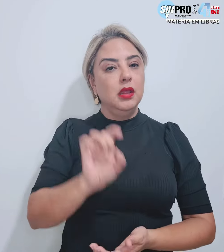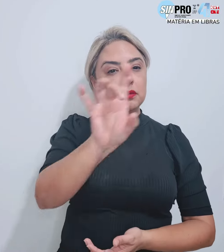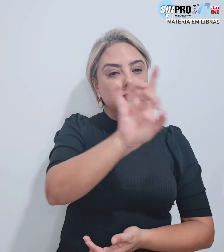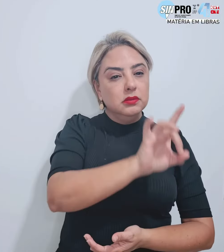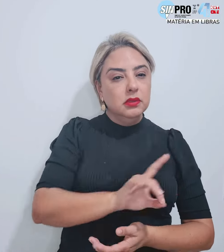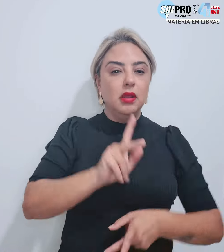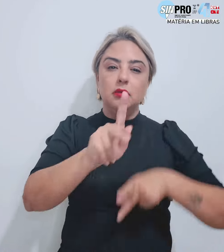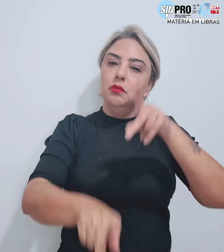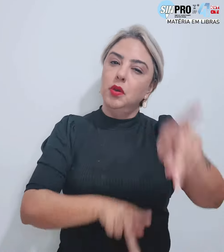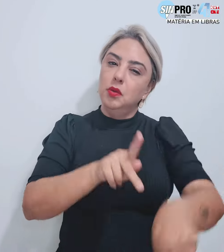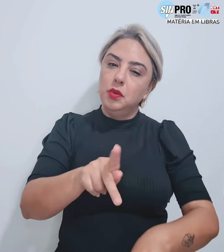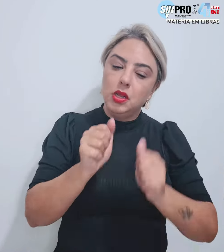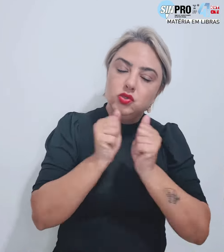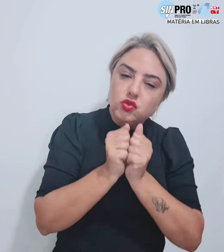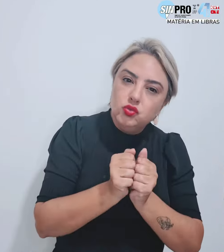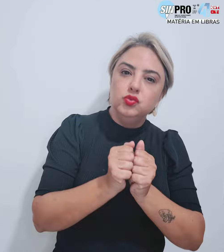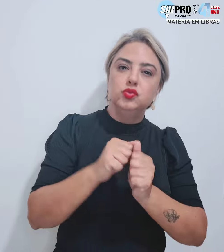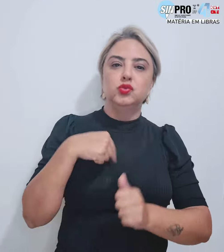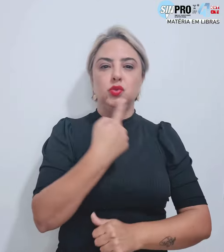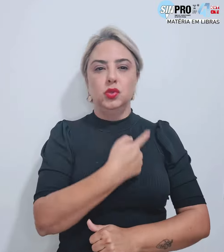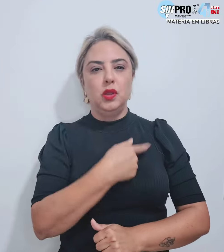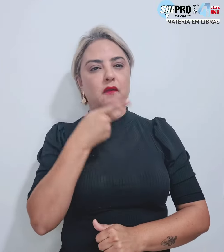população ao nosso lado, afirmou.